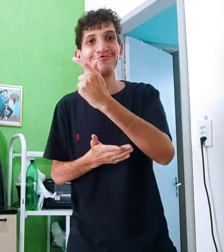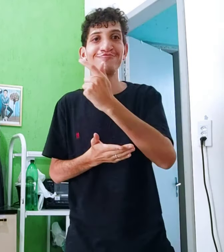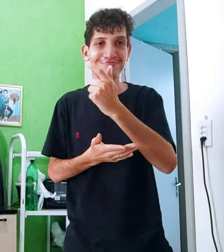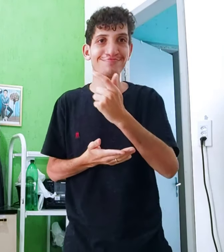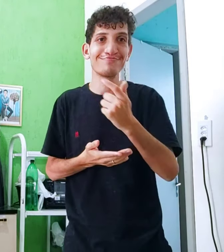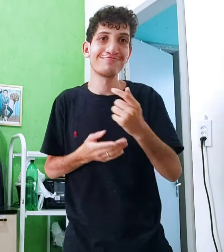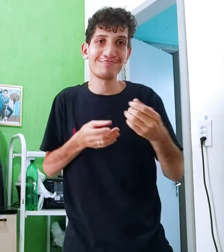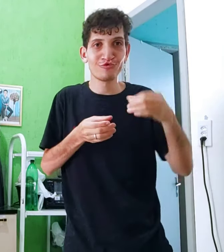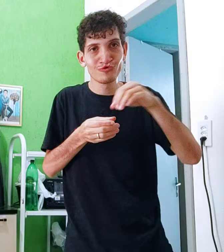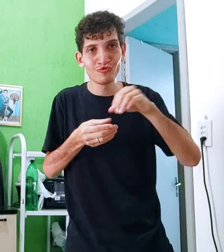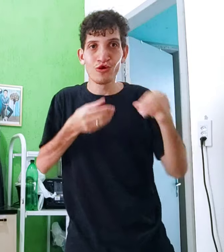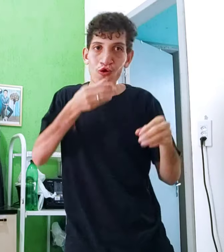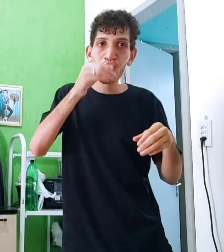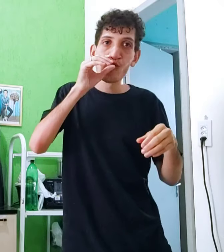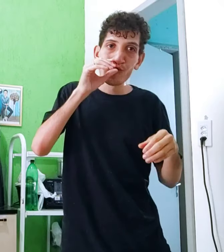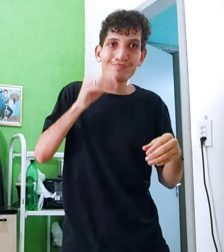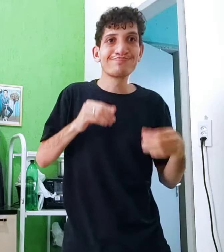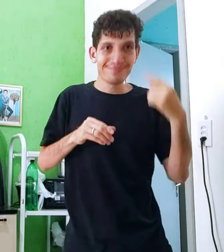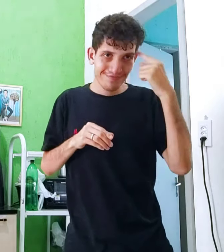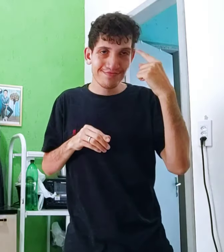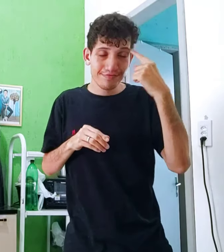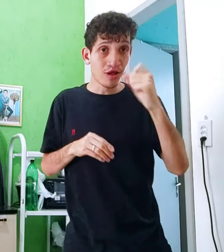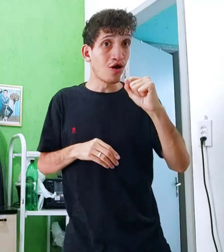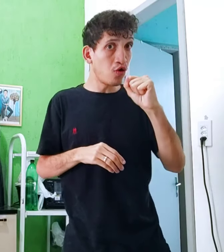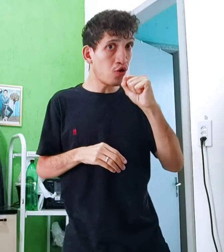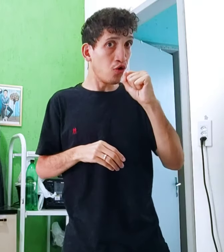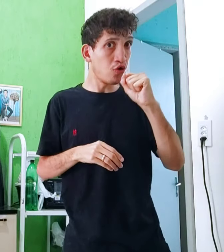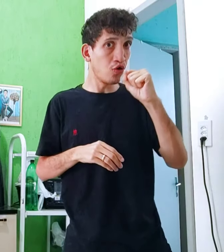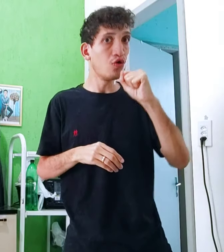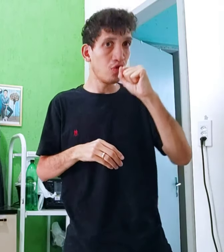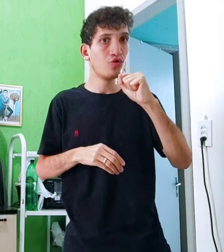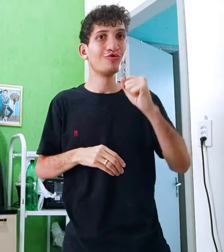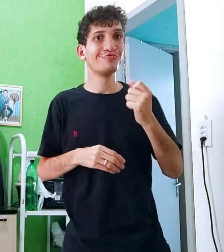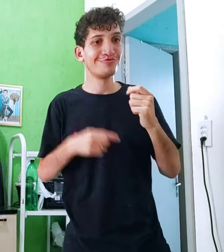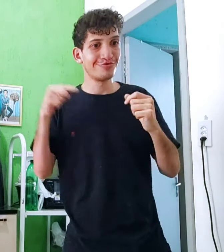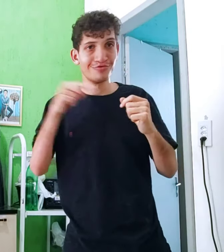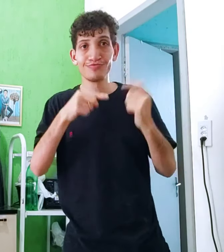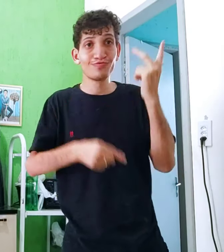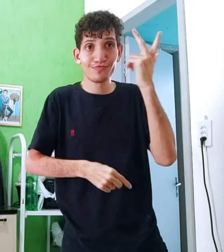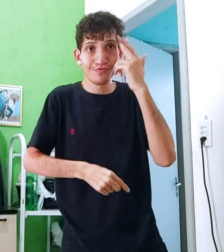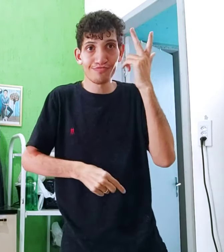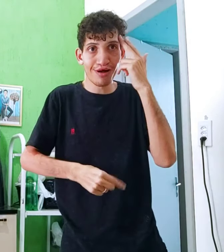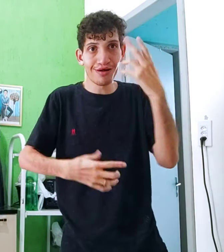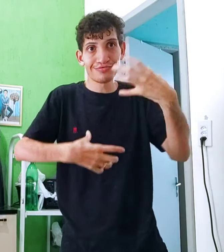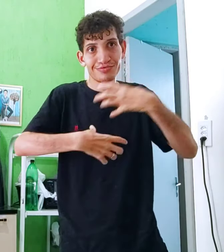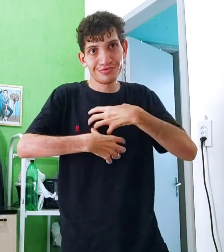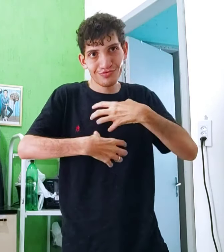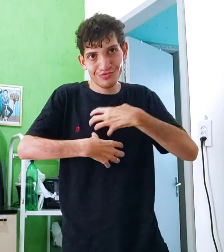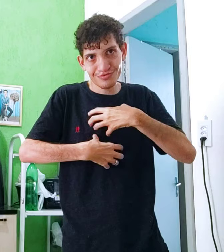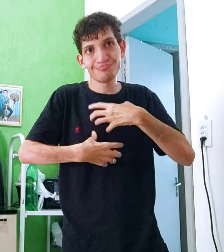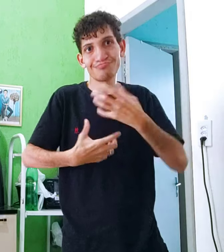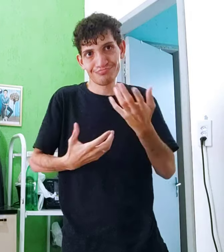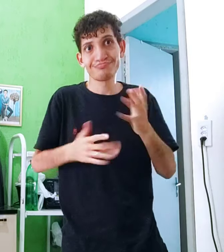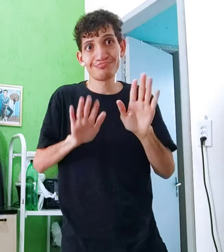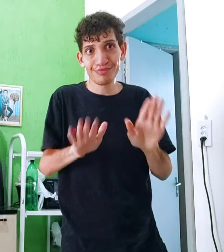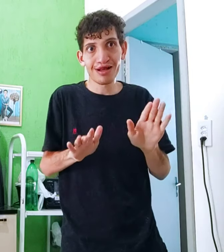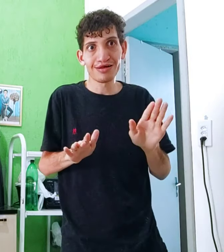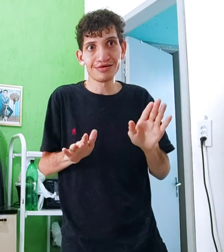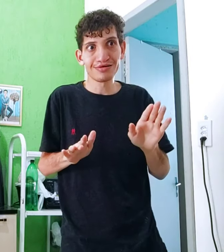farmácia, compra e toma. Entendeu? Tóssil. Isso é normal. É um sintoma.